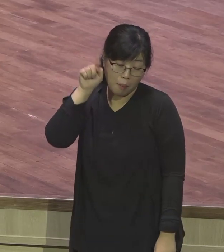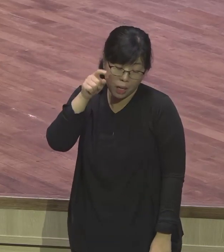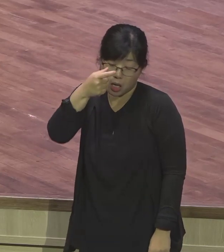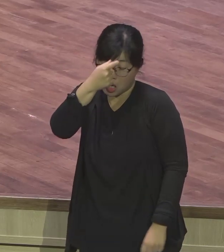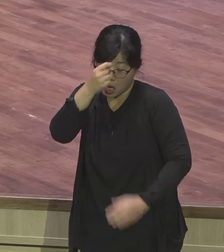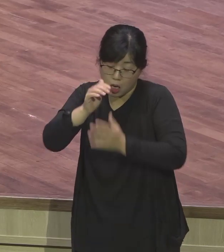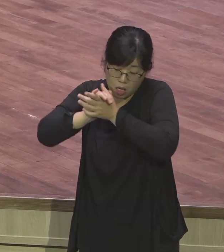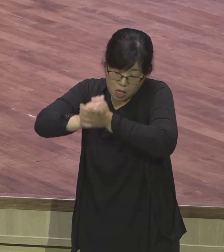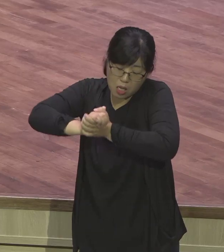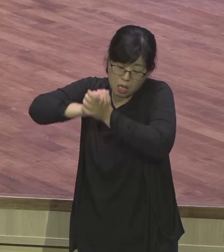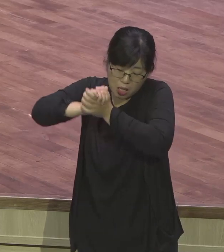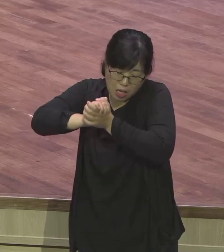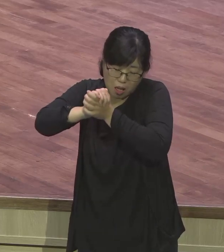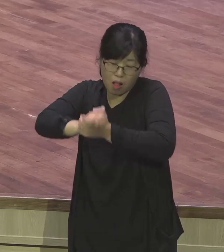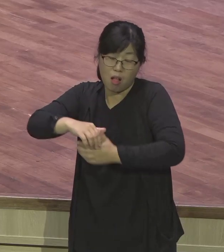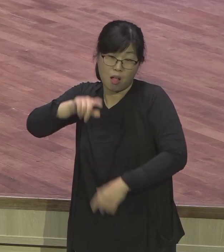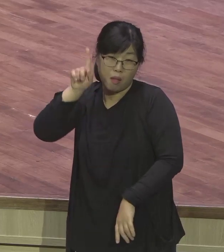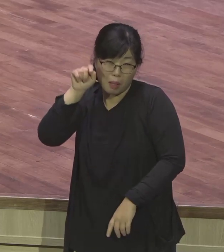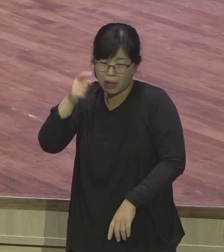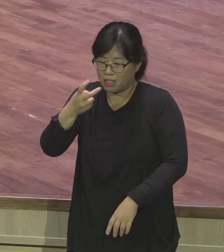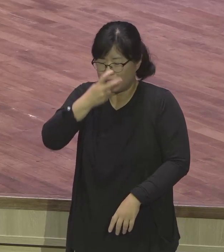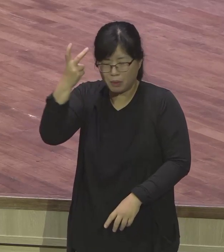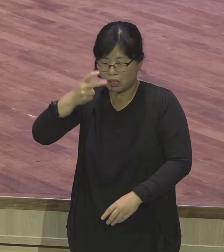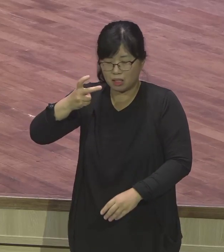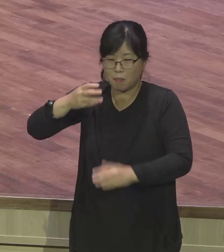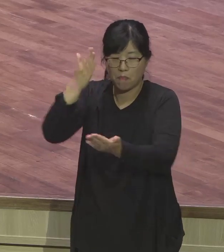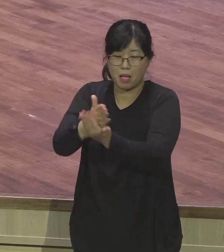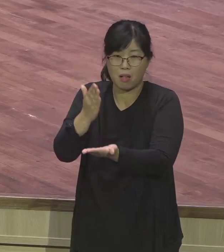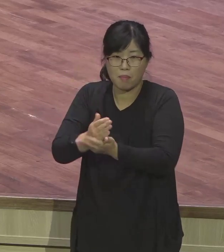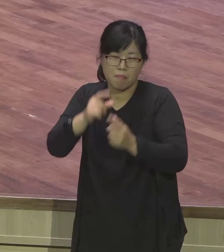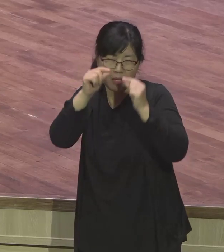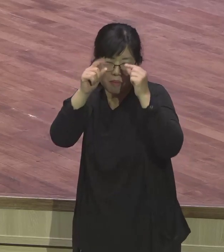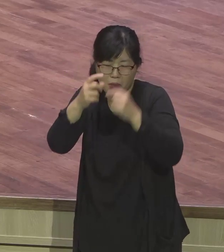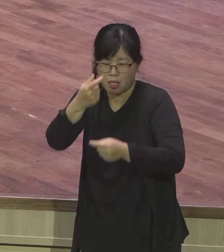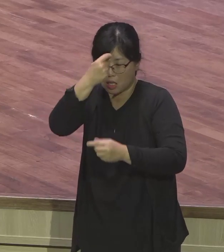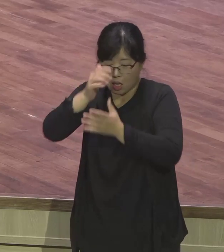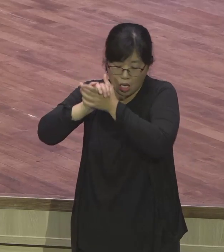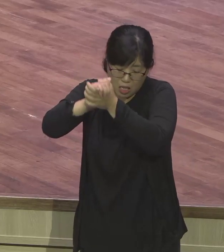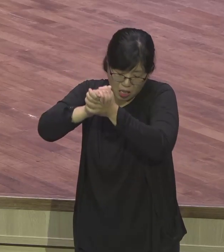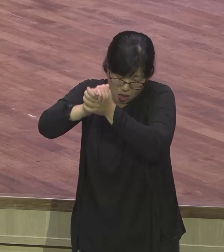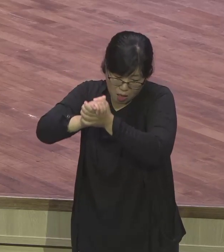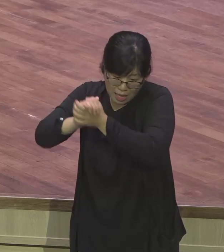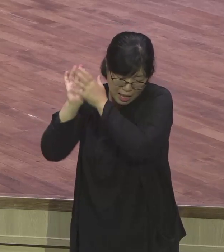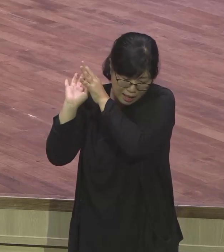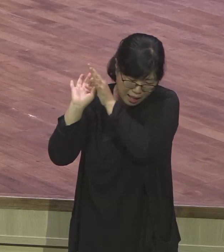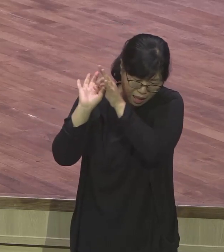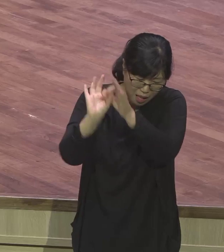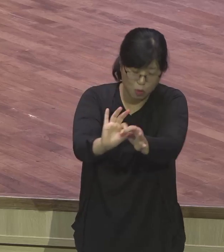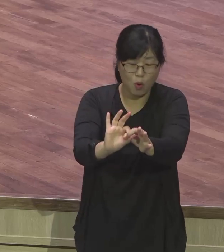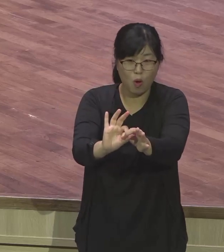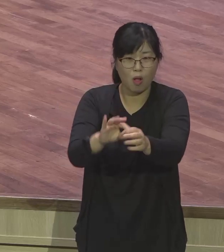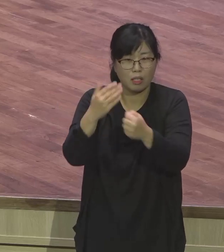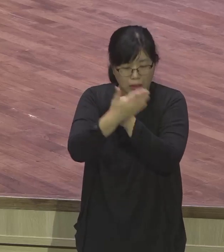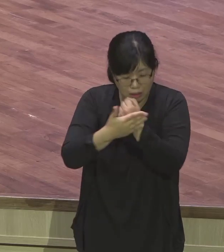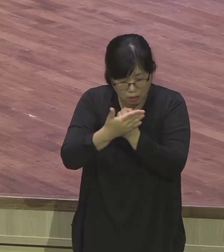기도하고 거기에서 귀신 쫓아내고 거기에서 형적인 거 다 체험하게 하고 은사 다 체험하고 하나님이 다 과정 끝이었어요.